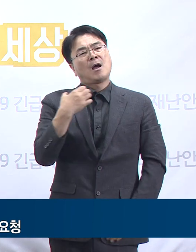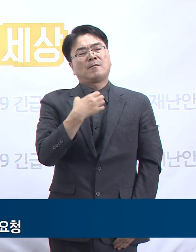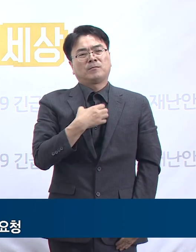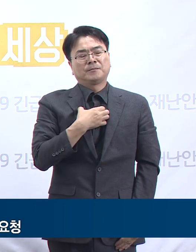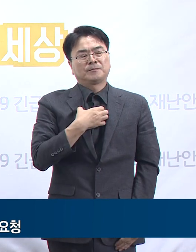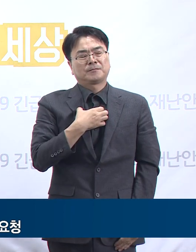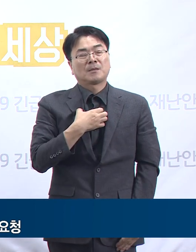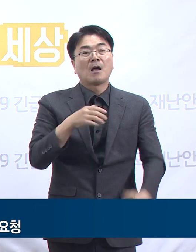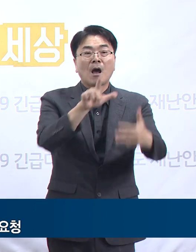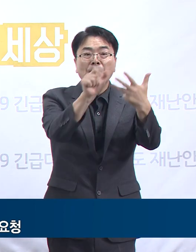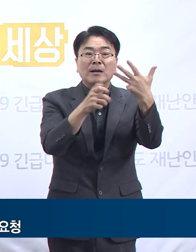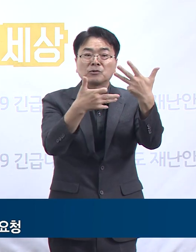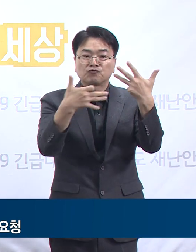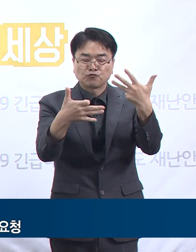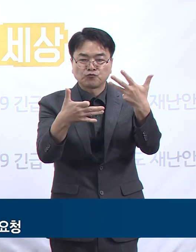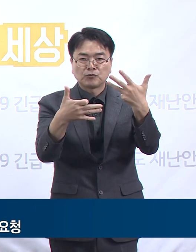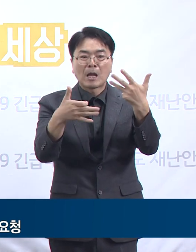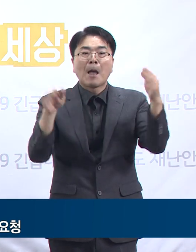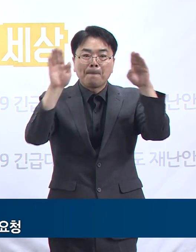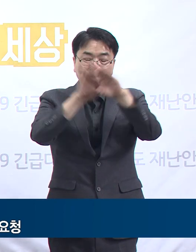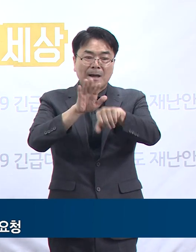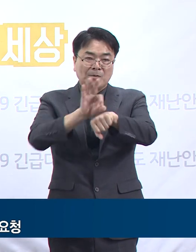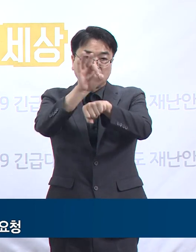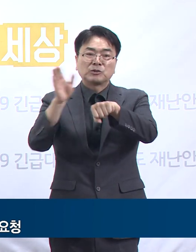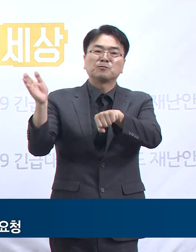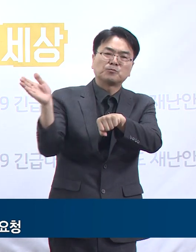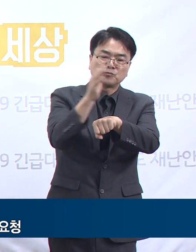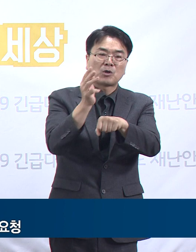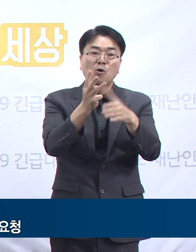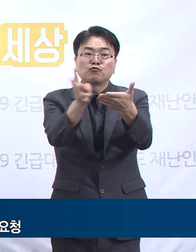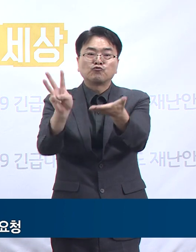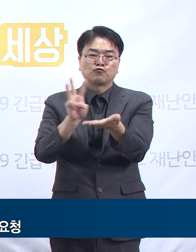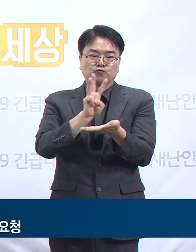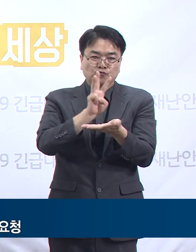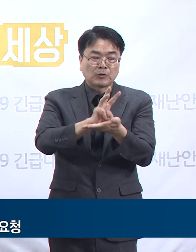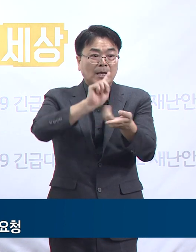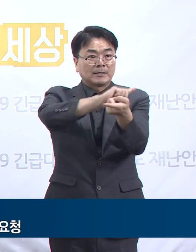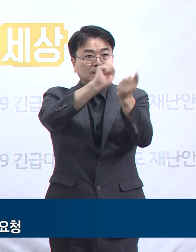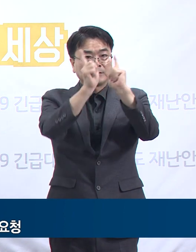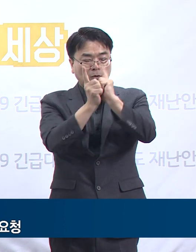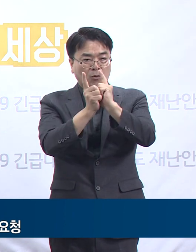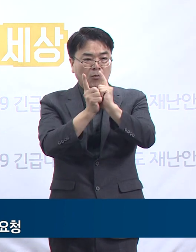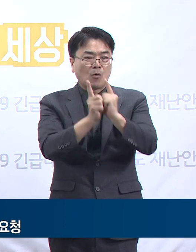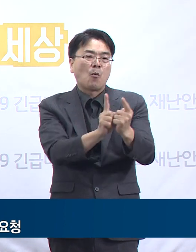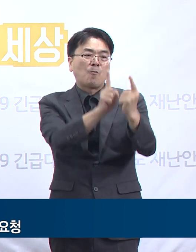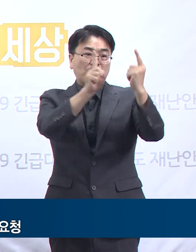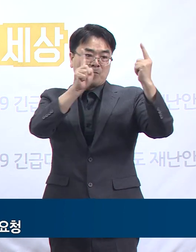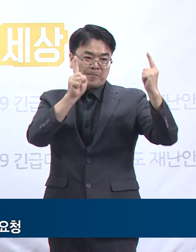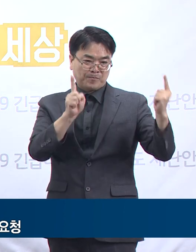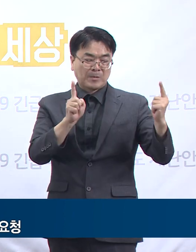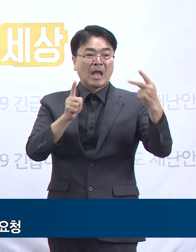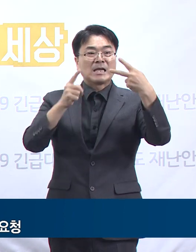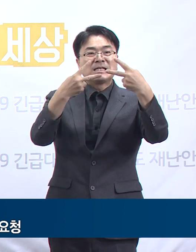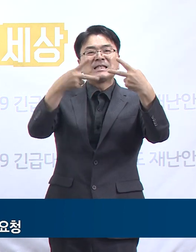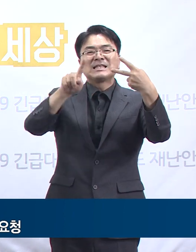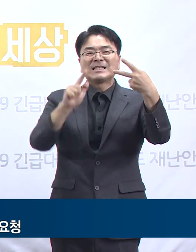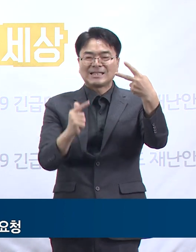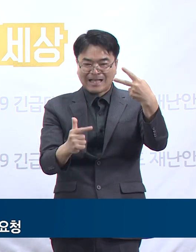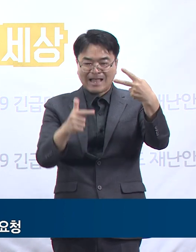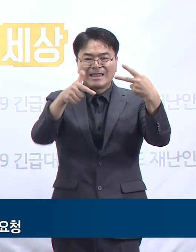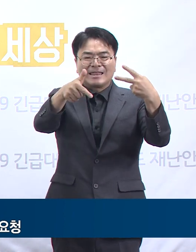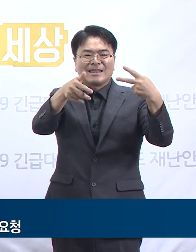8월 19일 0시부터 수도권 지역의 사회적 거리 두기가 2단계로 상향 조치되었습니다.